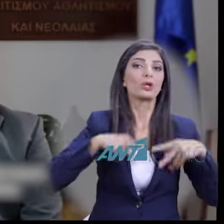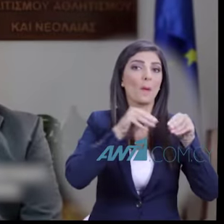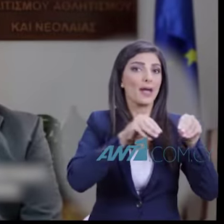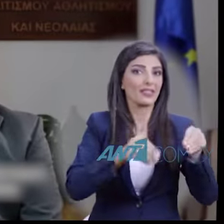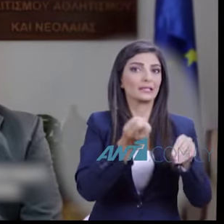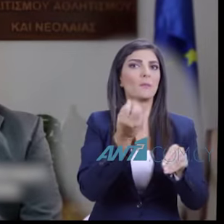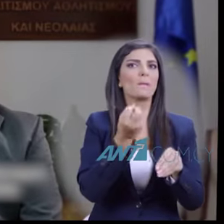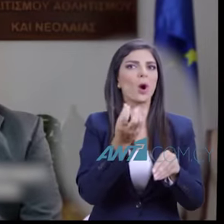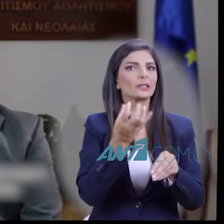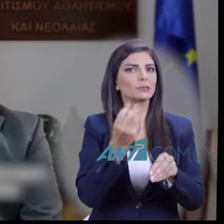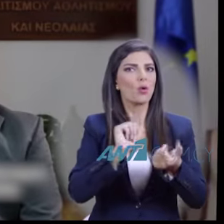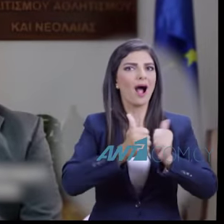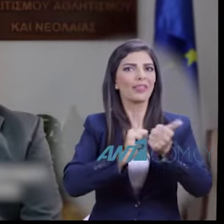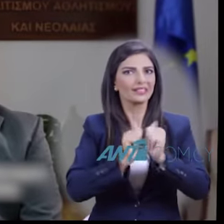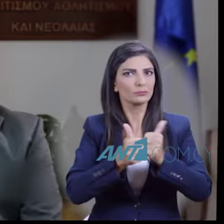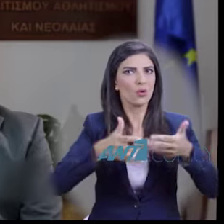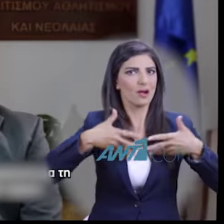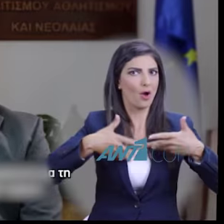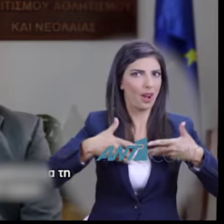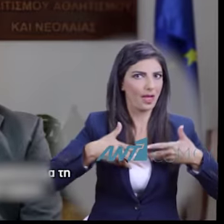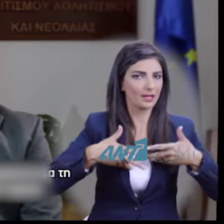Πολιτισμού, Αθλητισμού και Νεολαίας